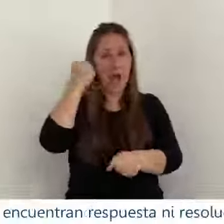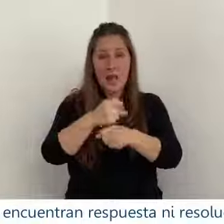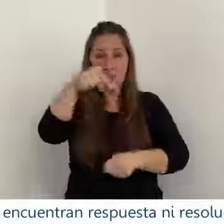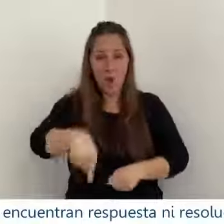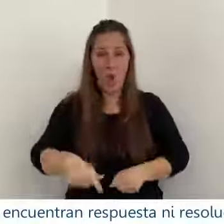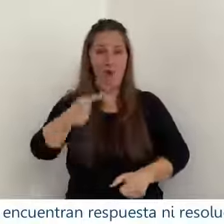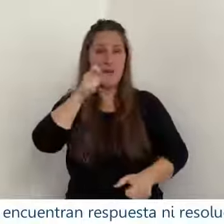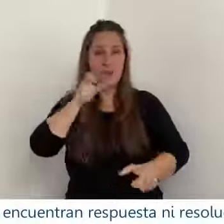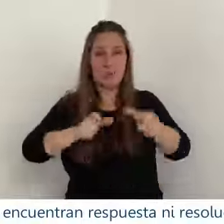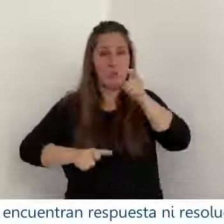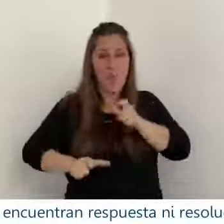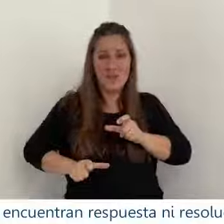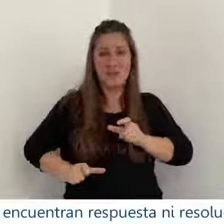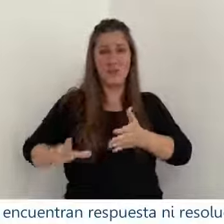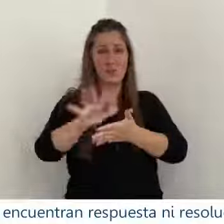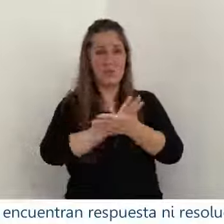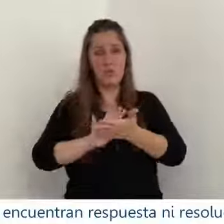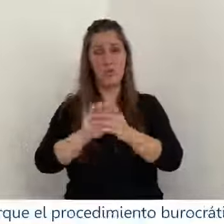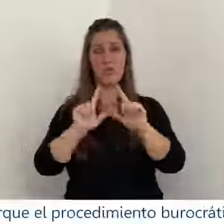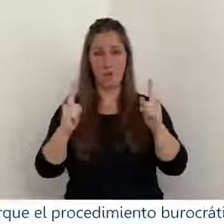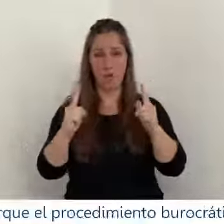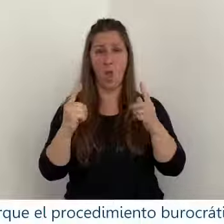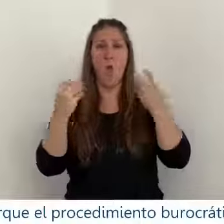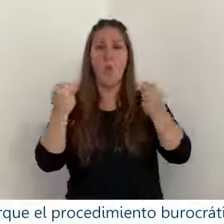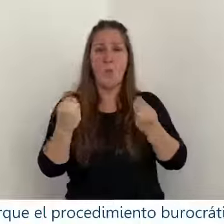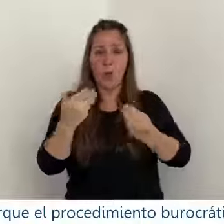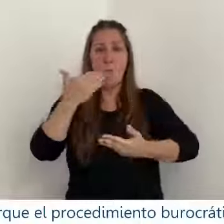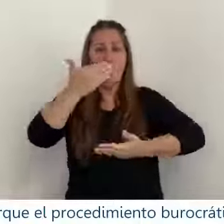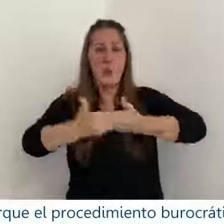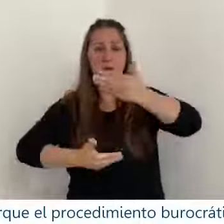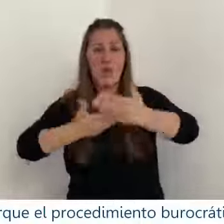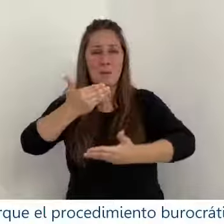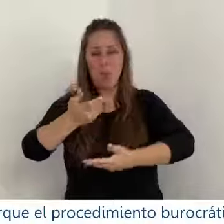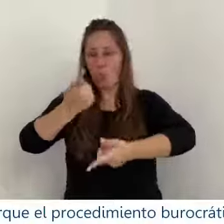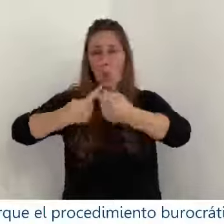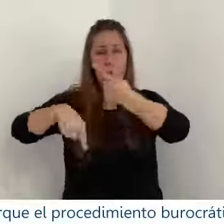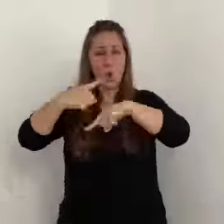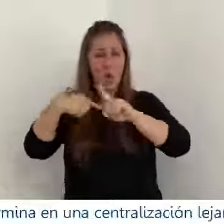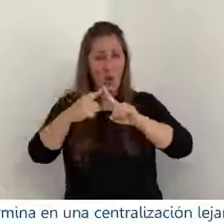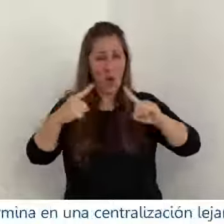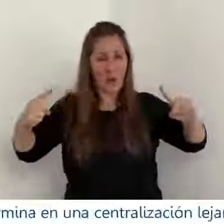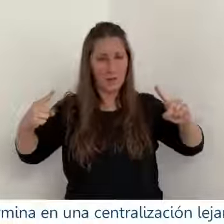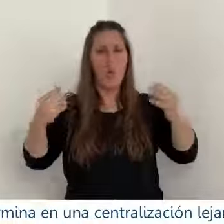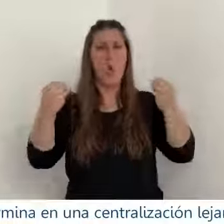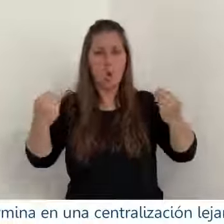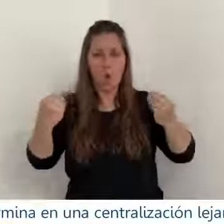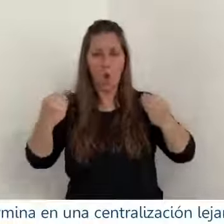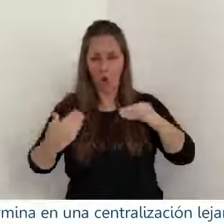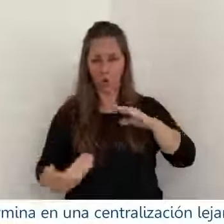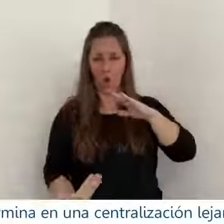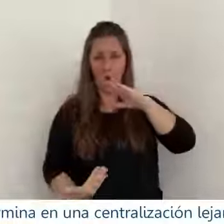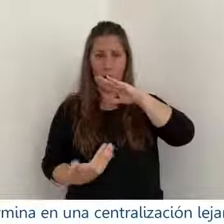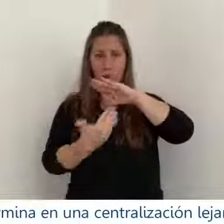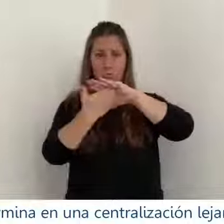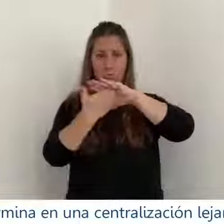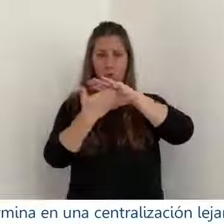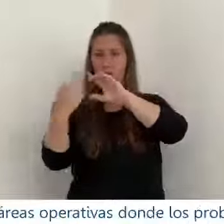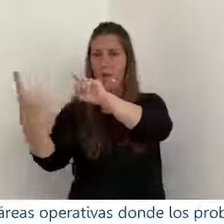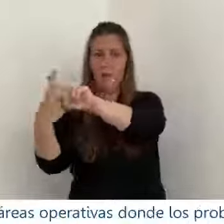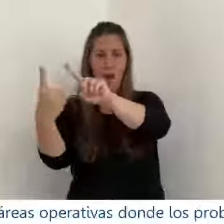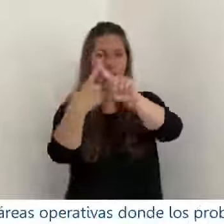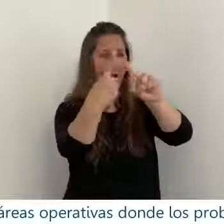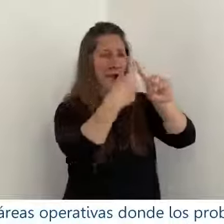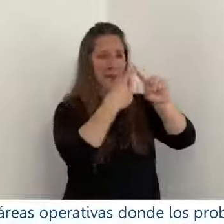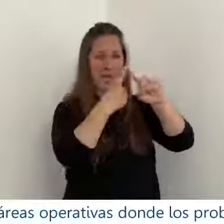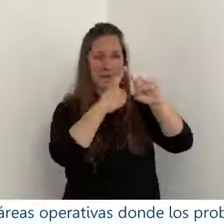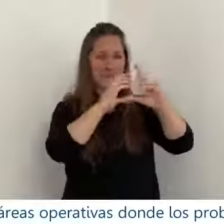encuentran respuesta ni resolución porque el procedimiento burocrático termina en una centralización lejana de